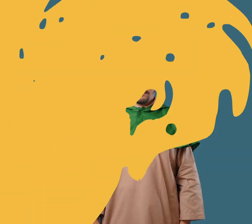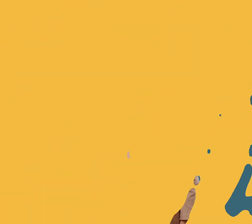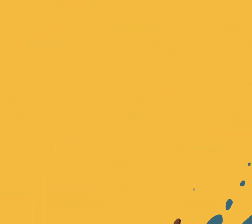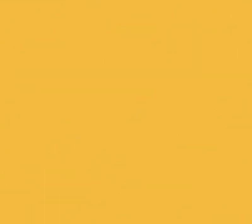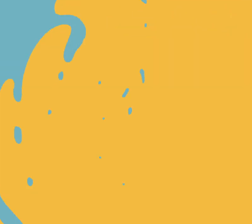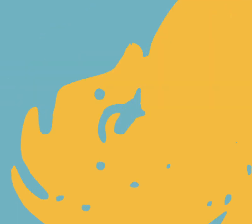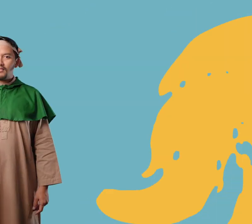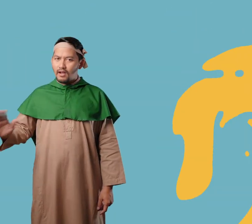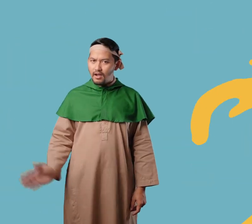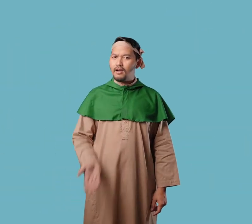satu malam